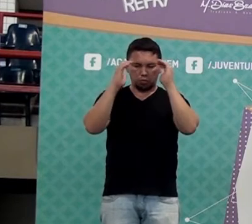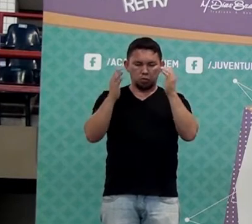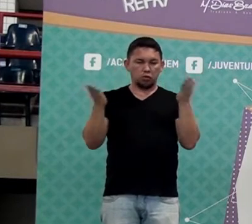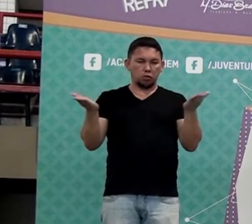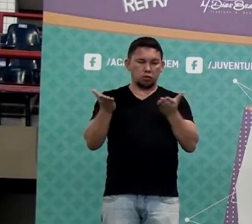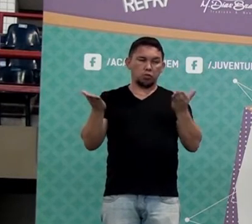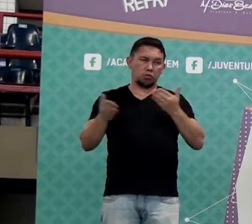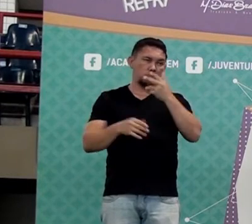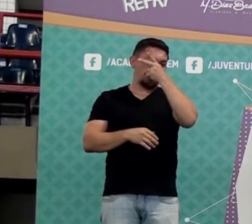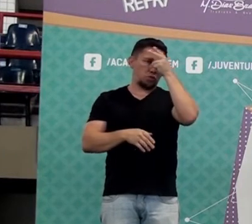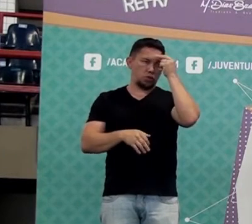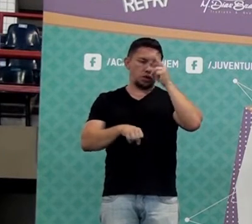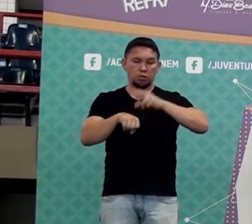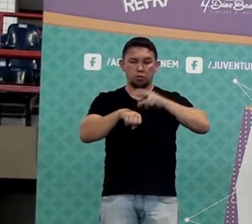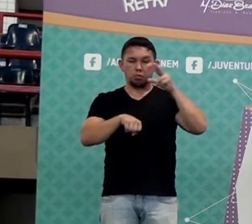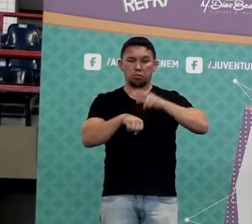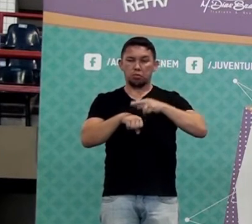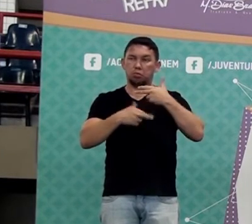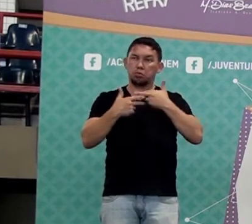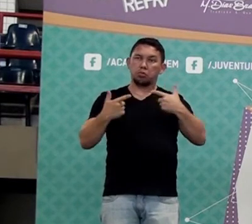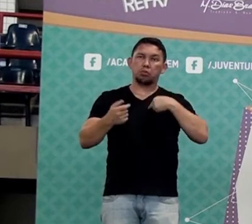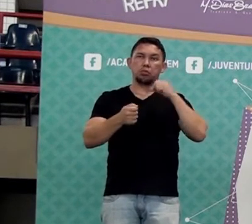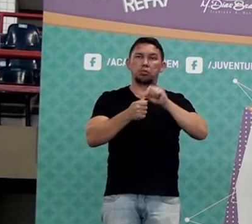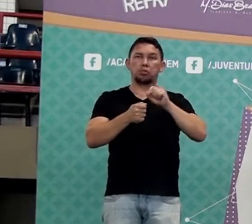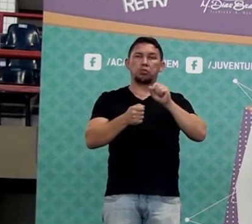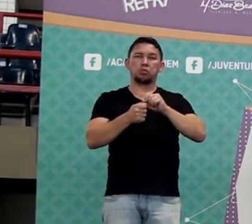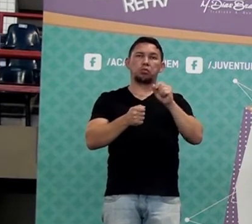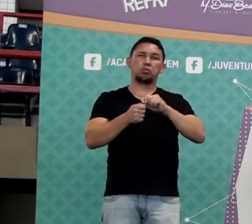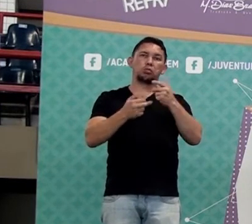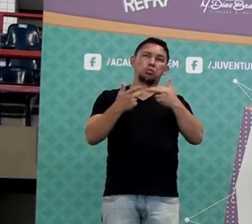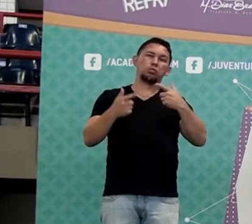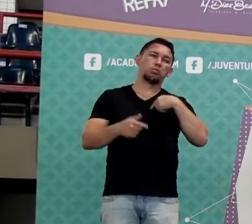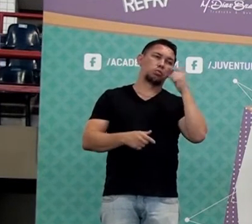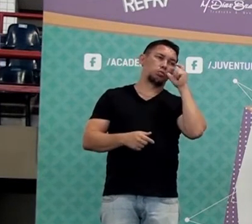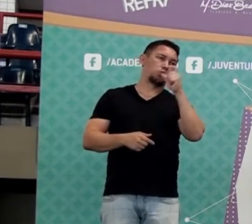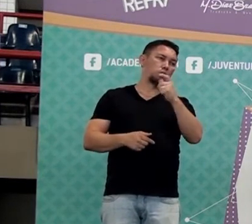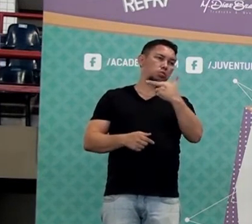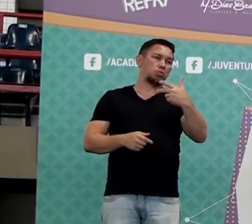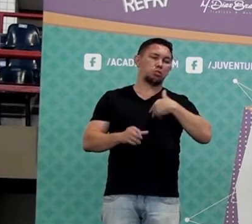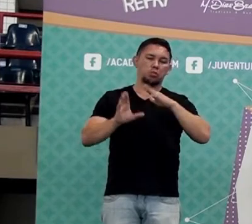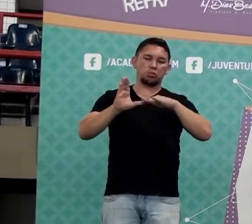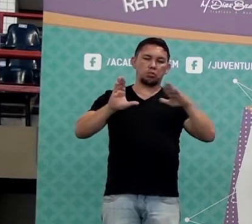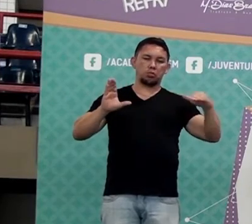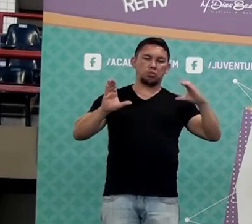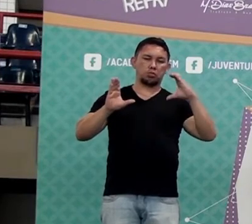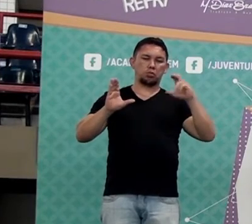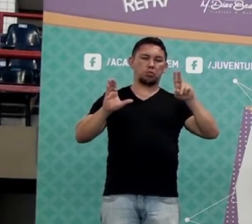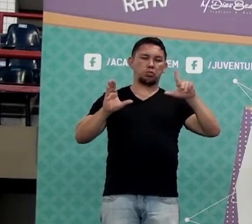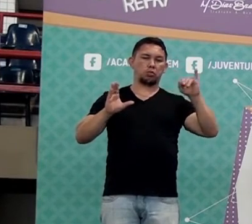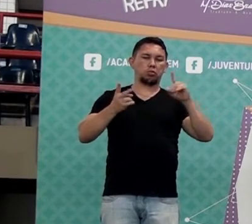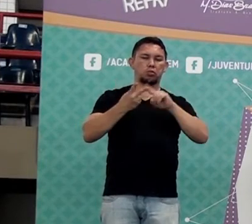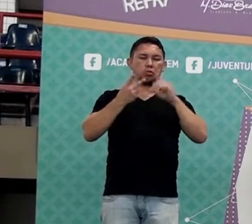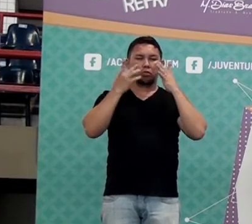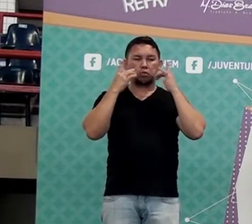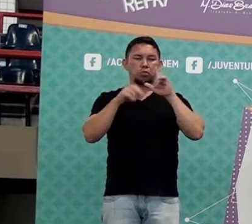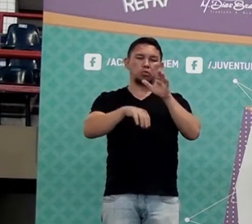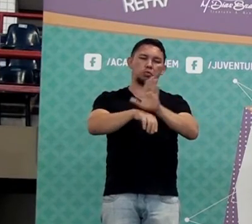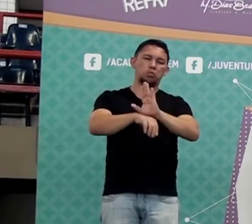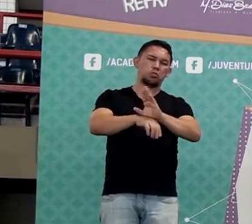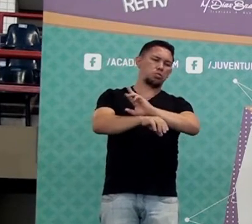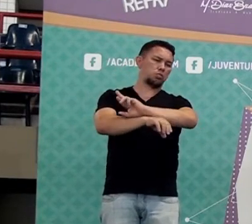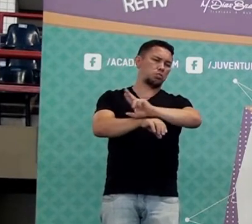gestão, então a gente tá sempre fazendo muitas coisas interessantes, dentro dos Cucas você tem aulas, teatro, você tem cinema,